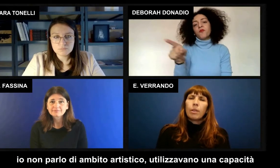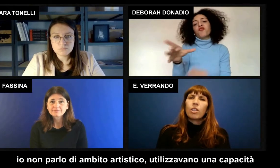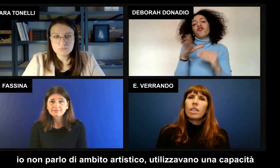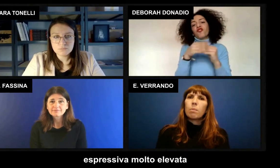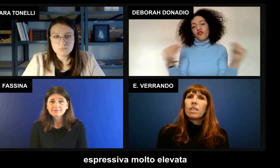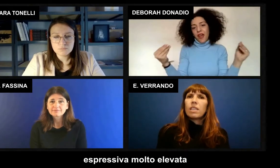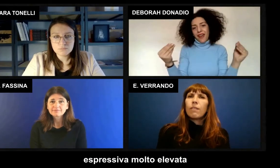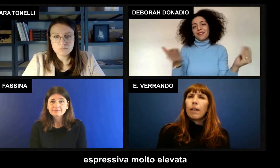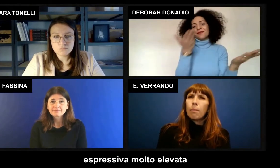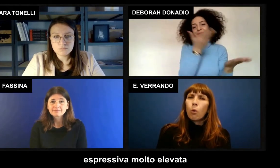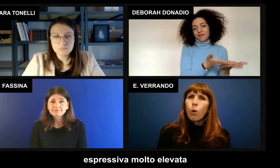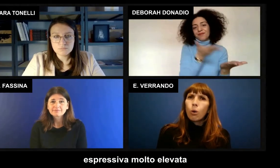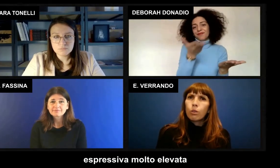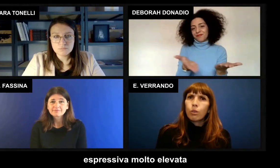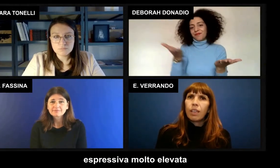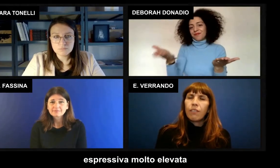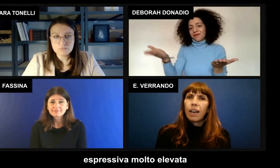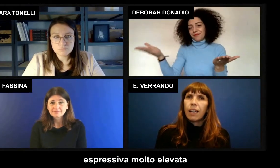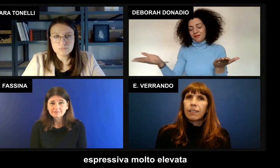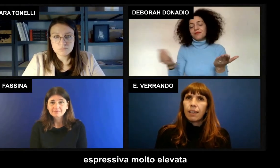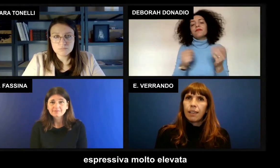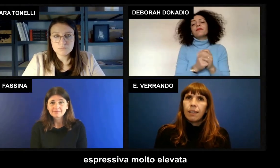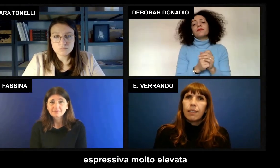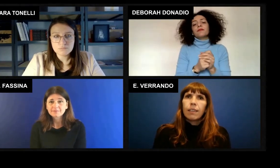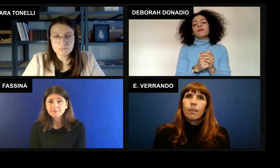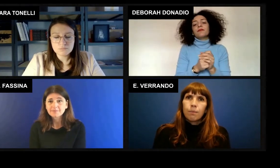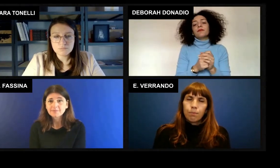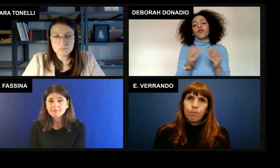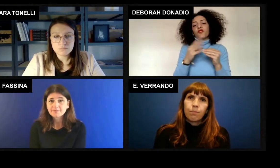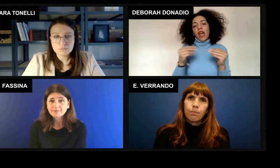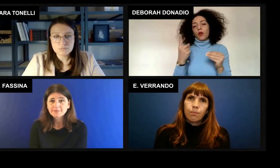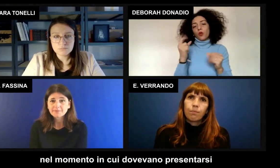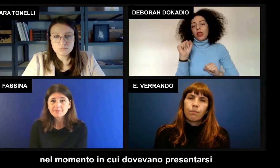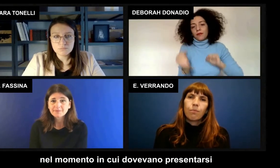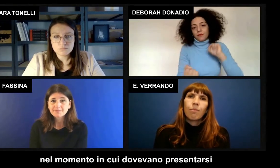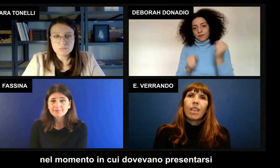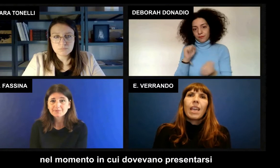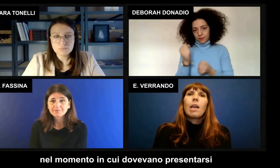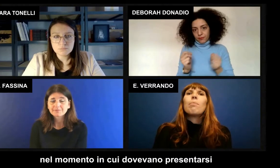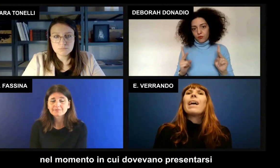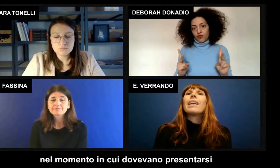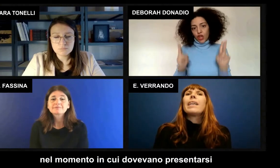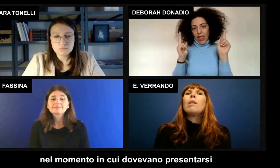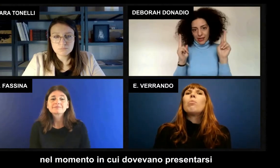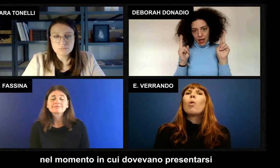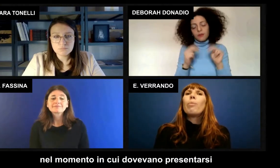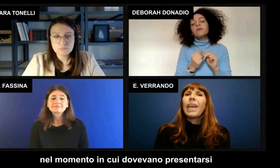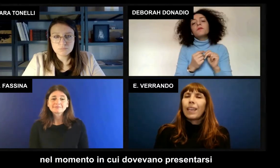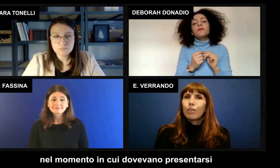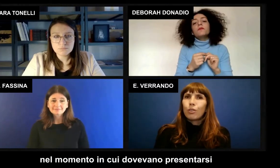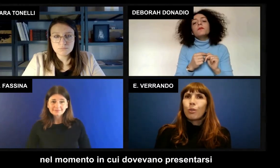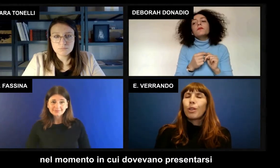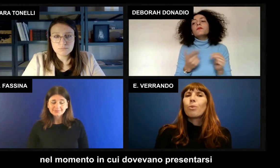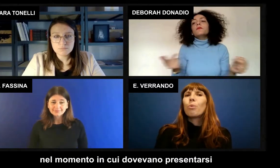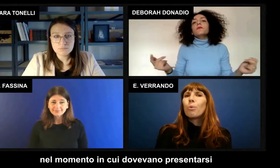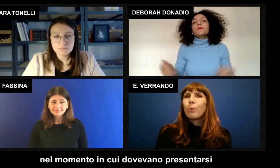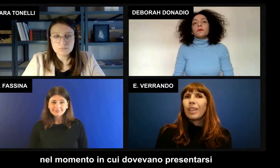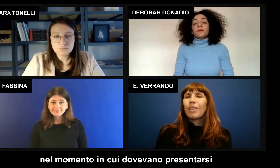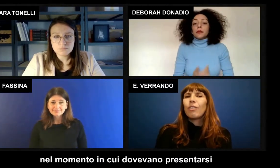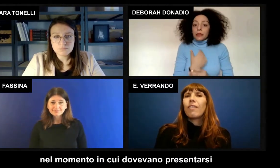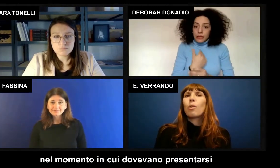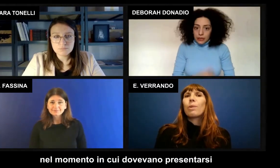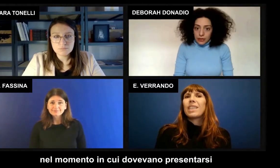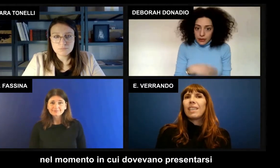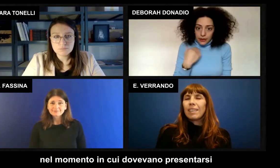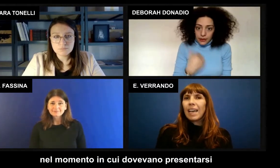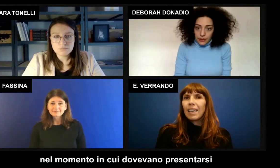capacità espressiva molto elevata ma nel momento in cui